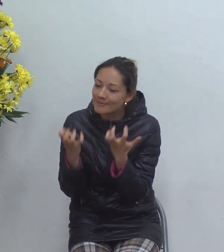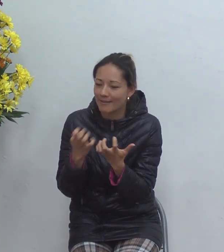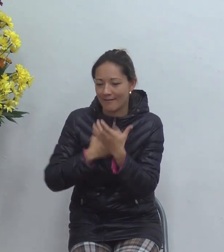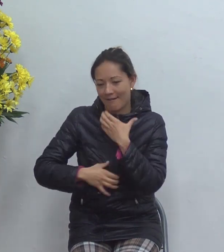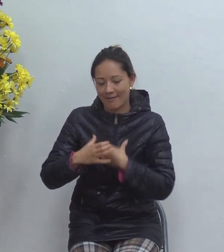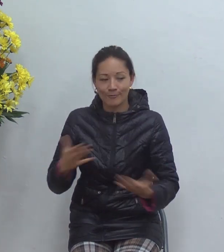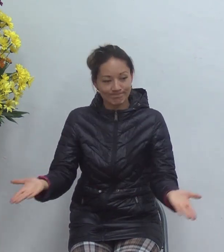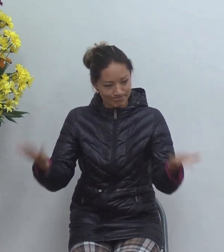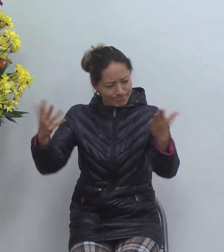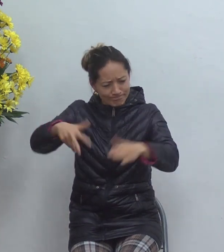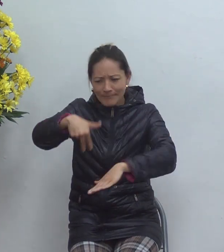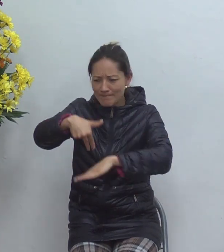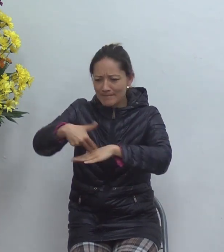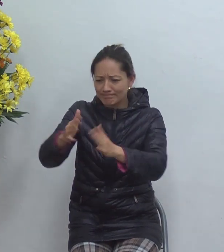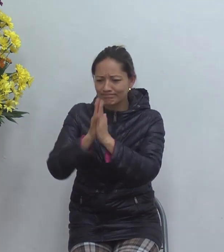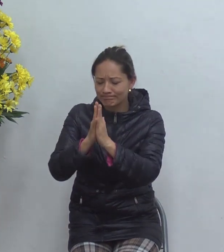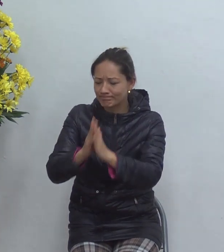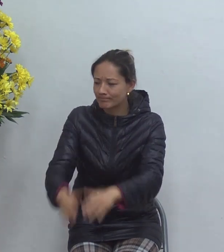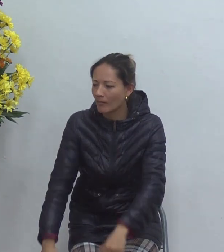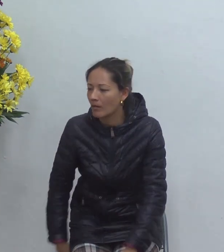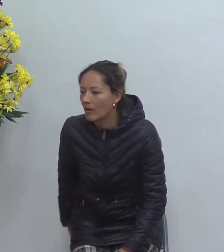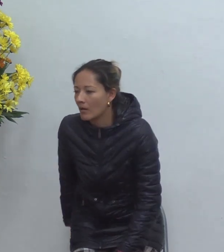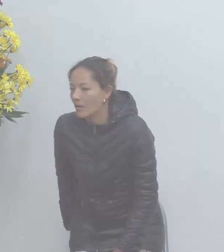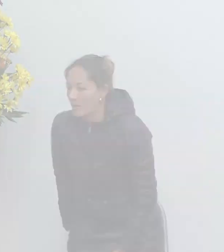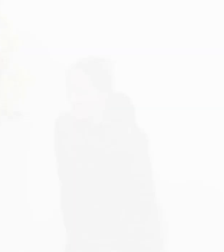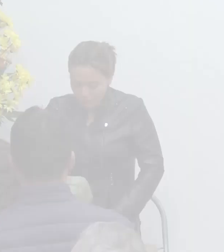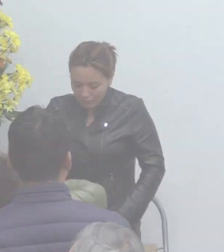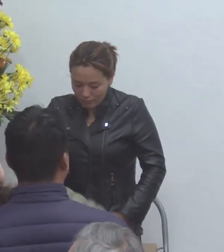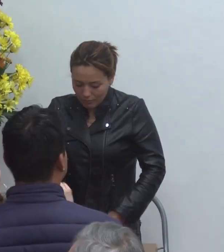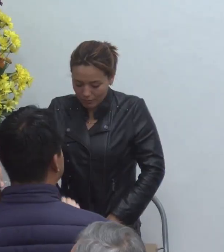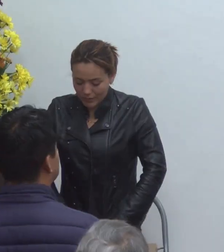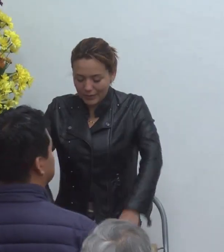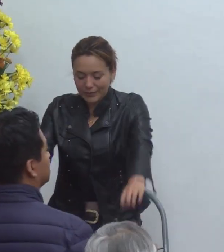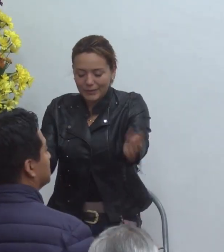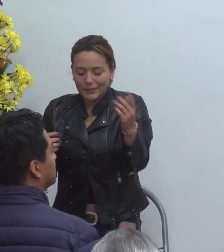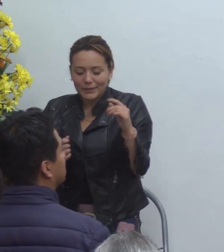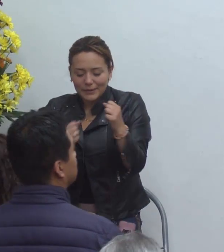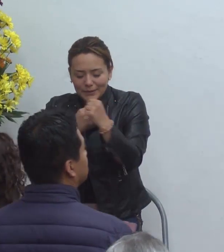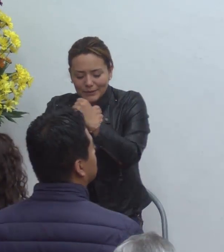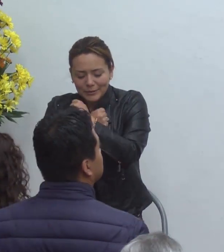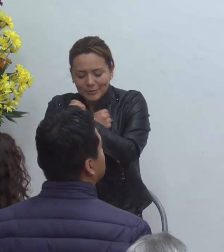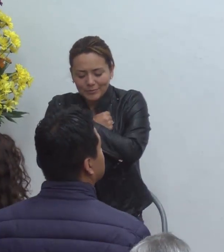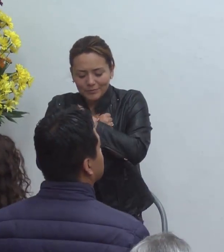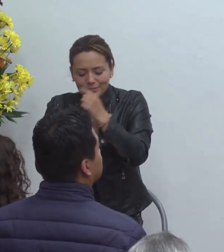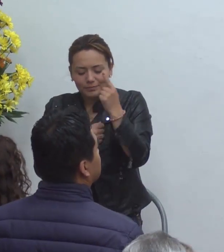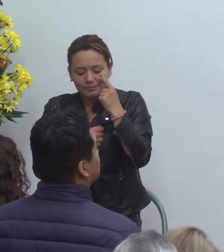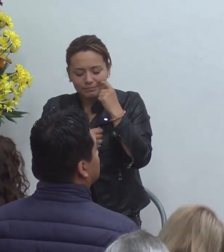ponerlo de pie y vamos a orar amado padre estamos absolutamente